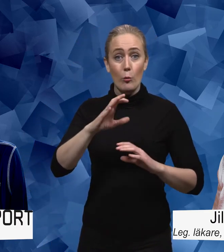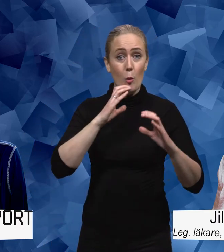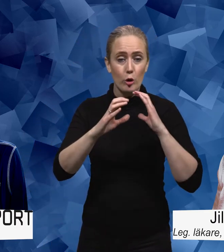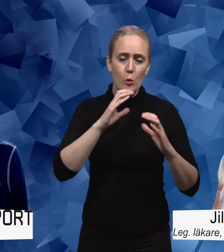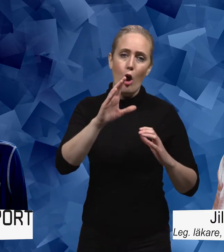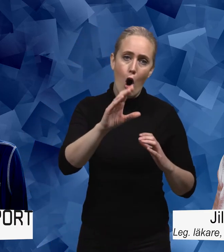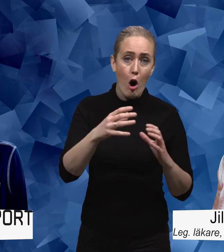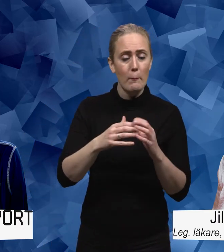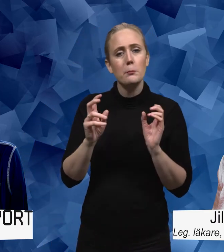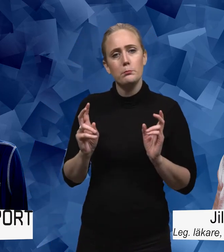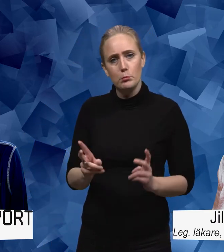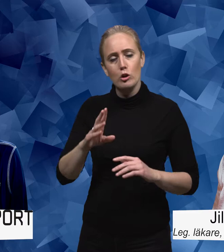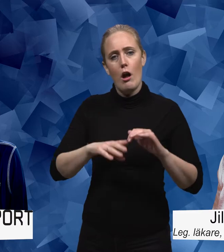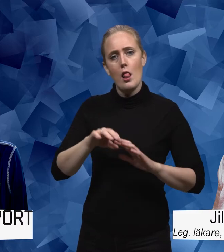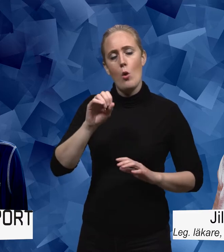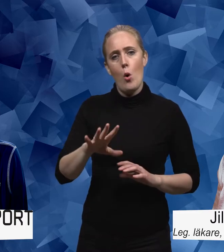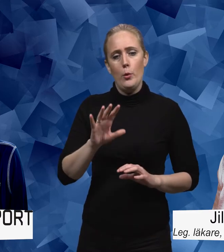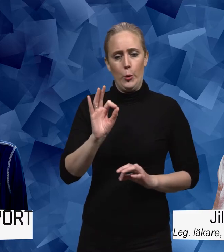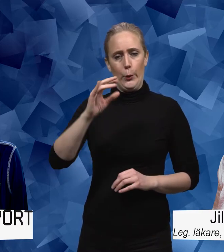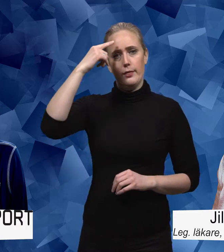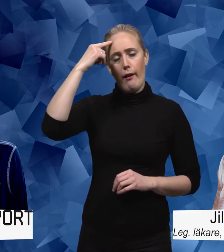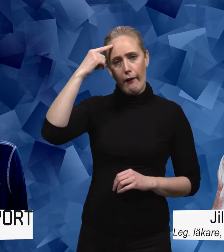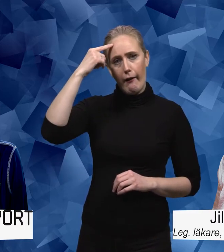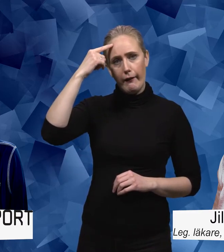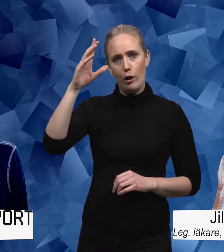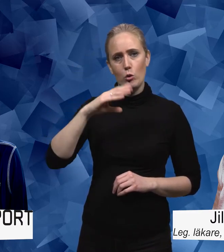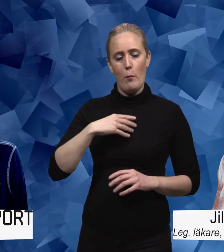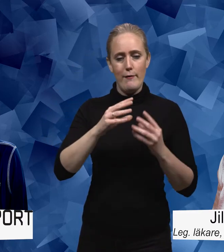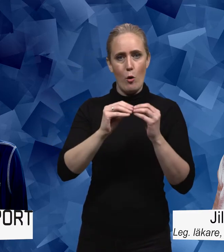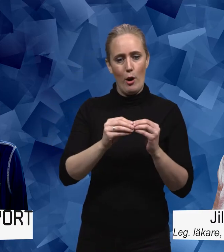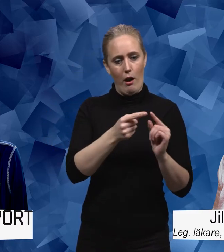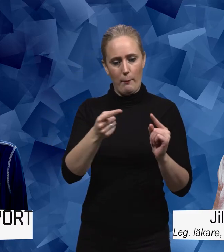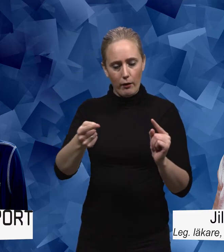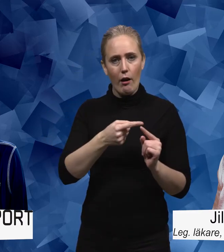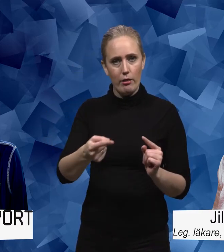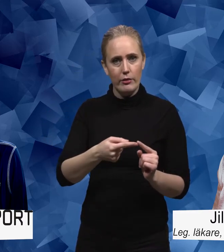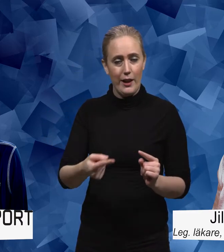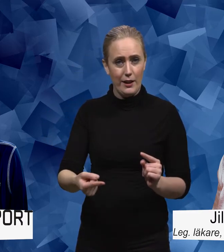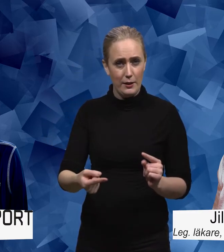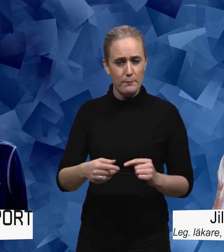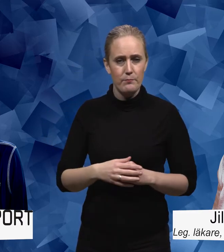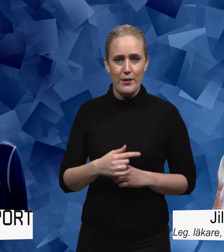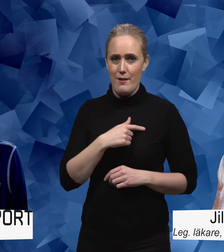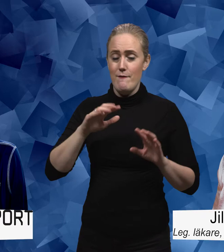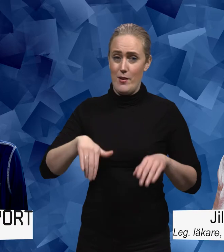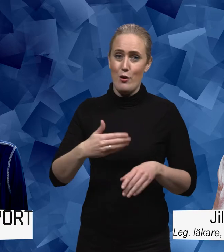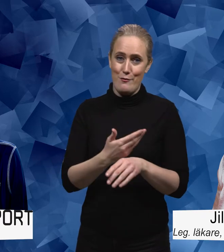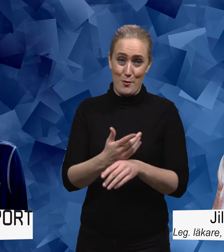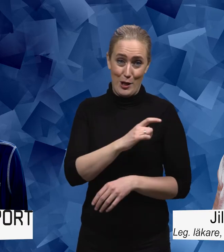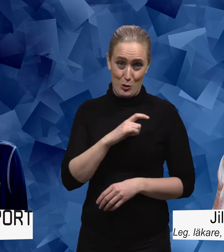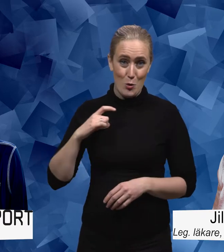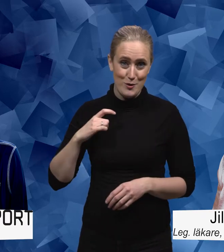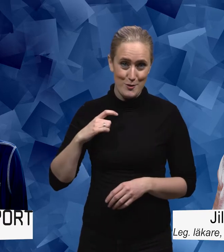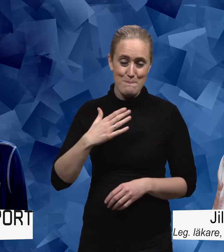kommunicerar det kanske utan också till viss del och hur man har tänkt när man då formulerar sig. Vi har ju förberett oss väl